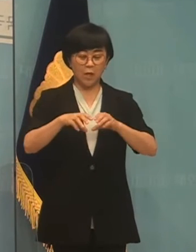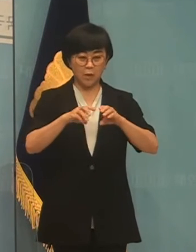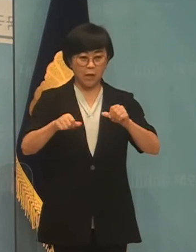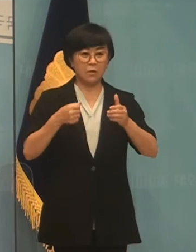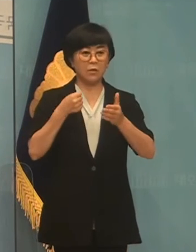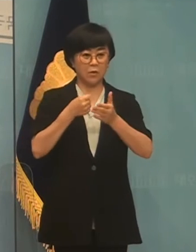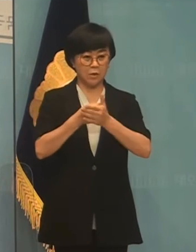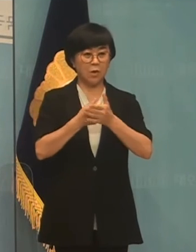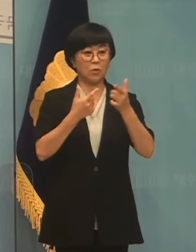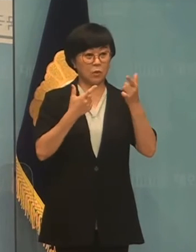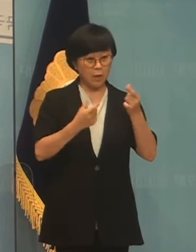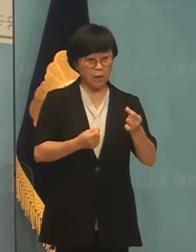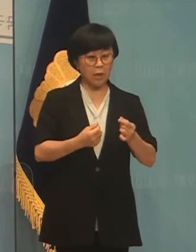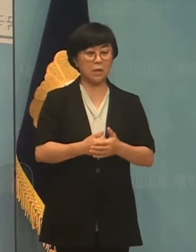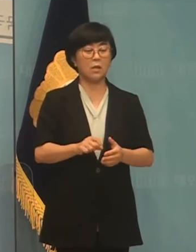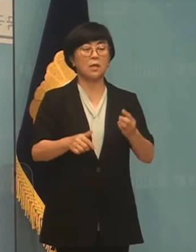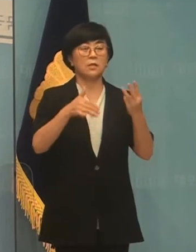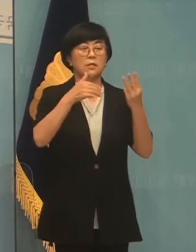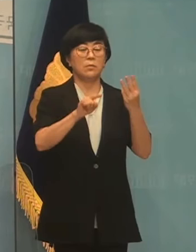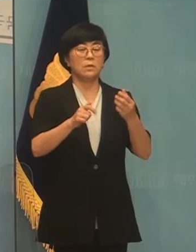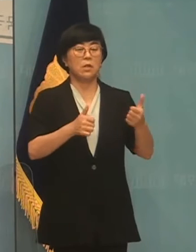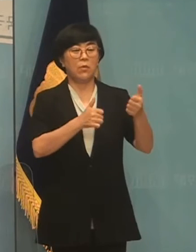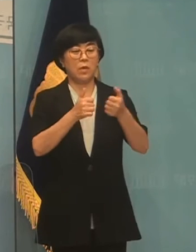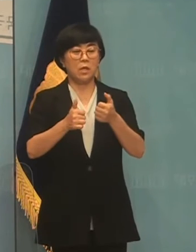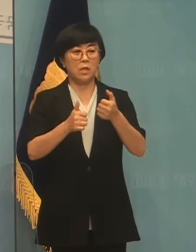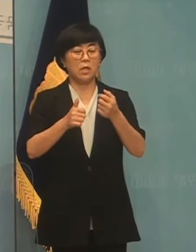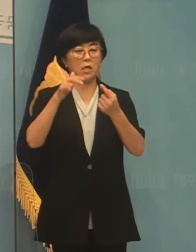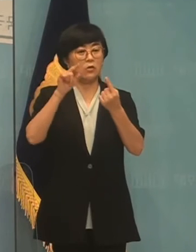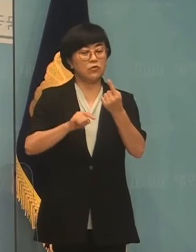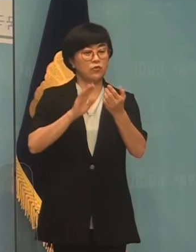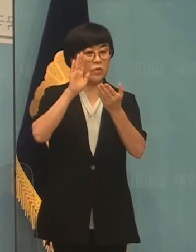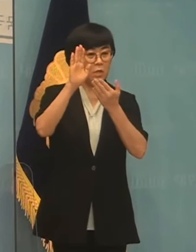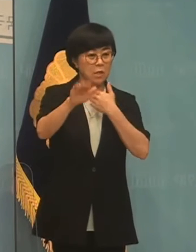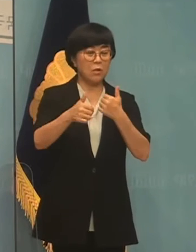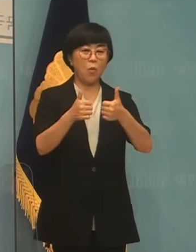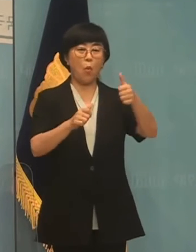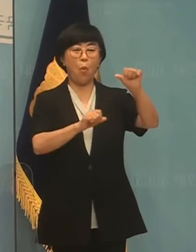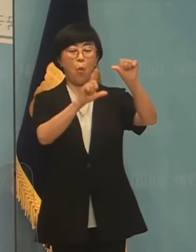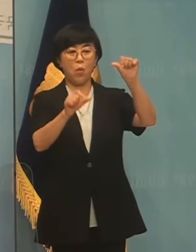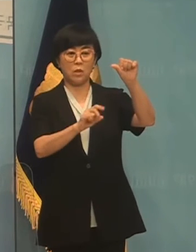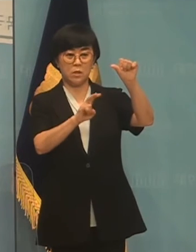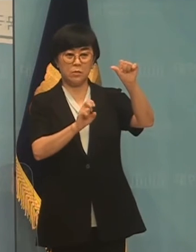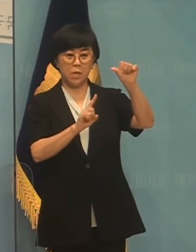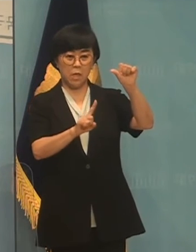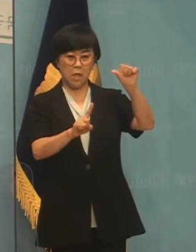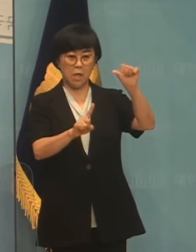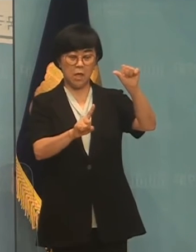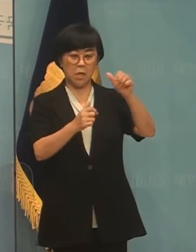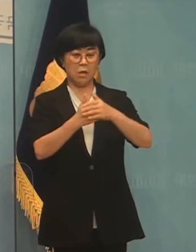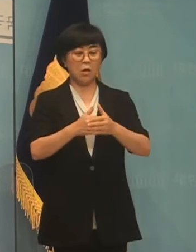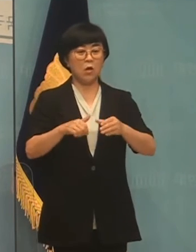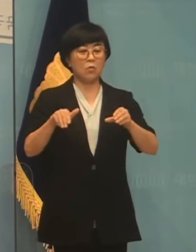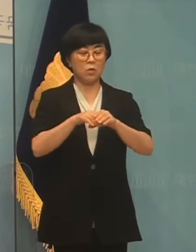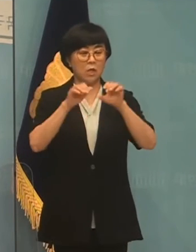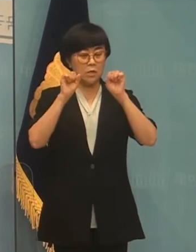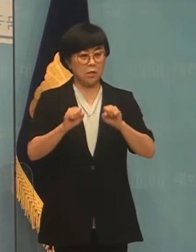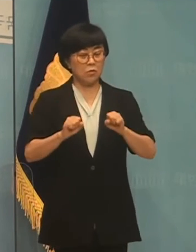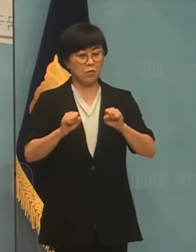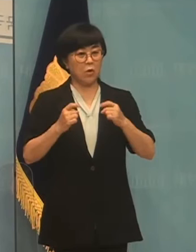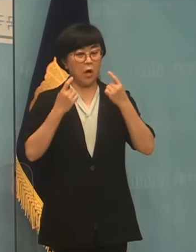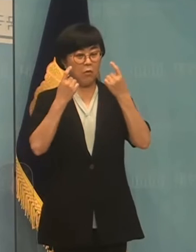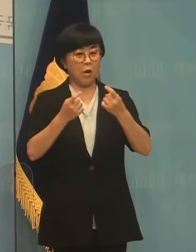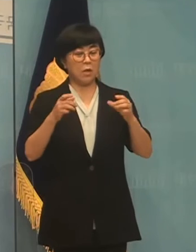없습니다. 이날 3차 회의 일주일인 5월 21일 황희인 체부 장관은 한